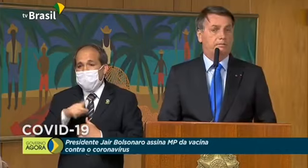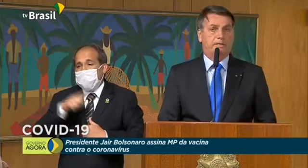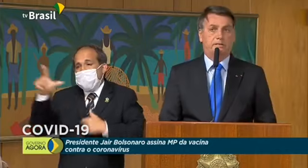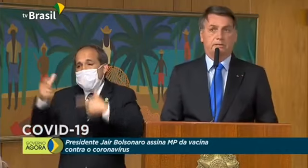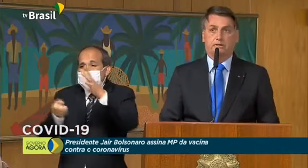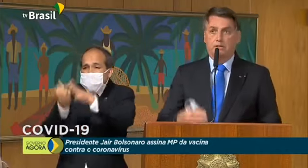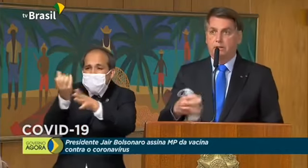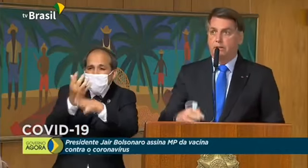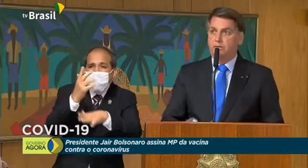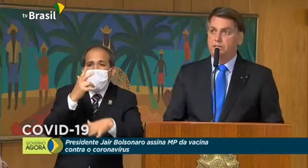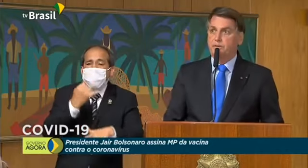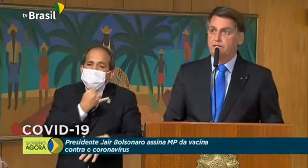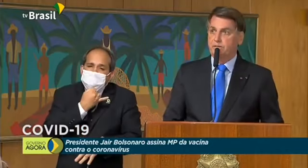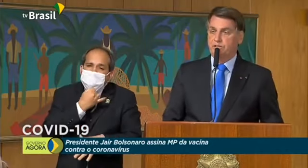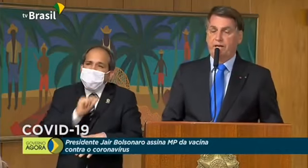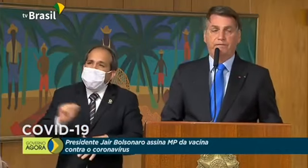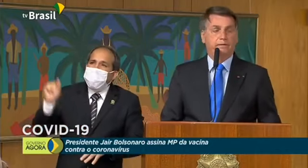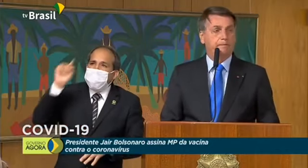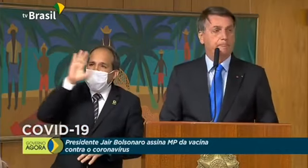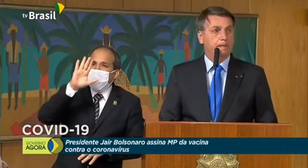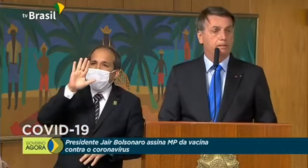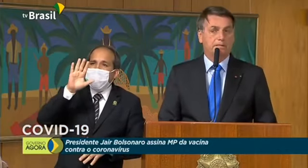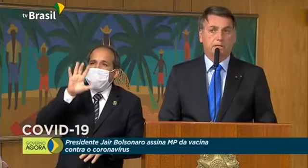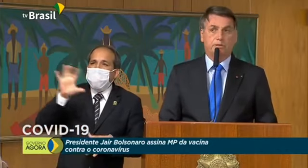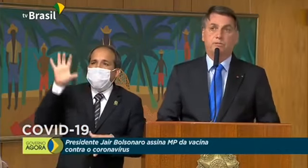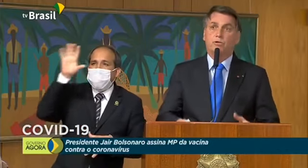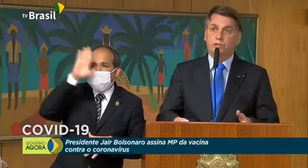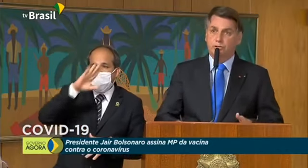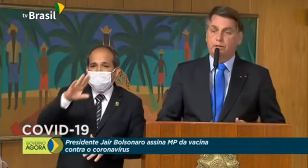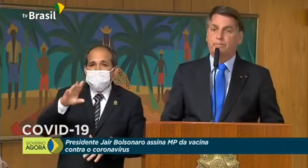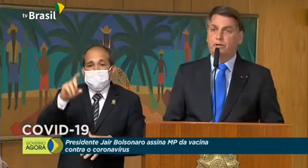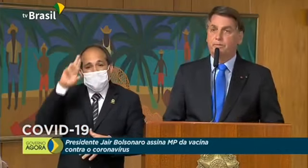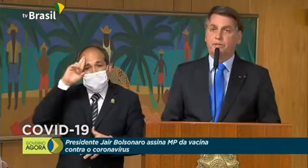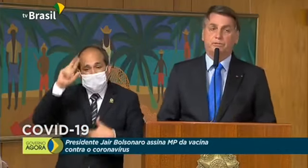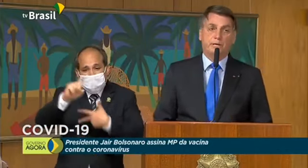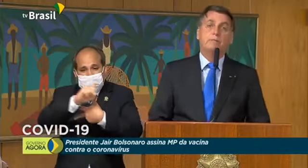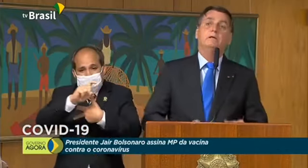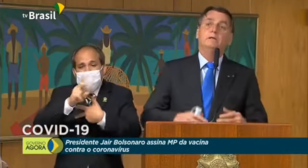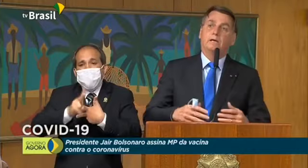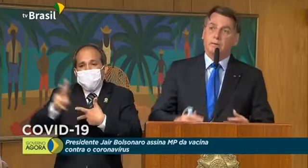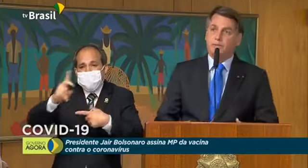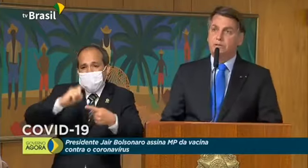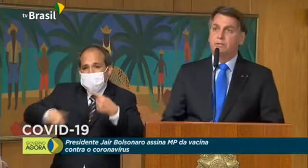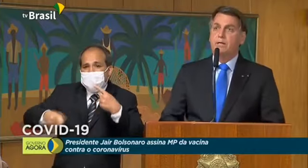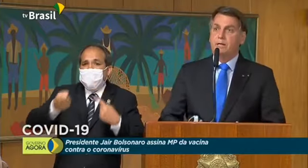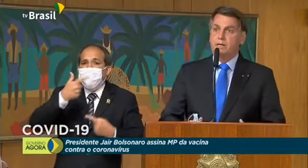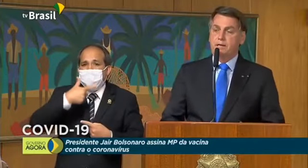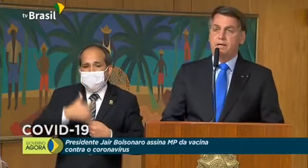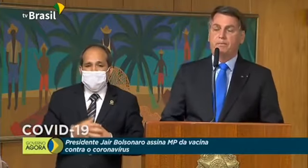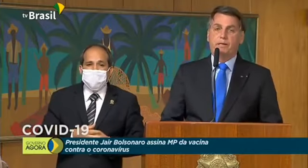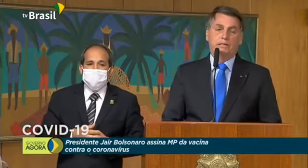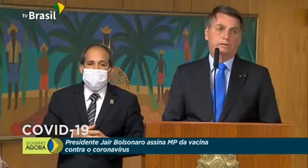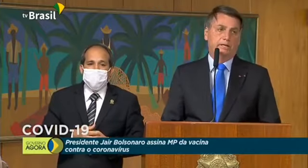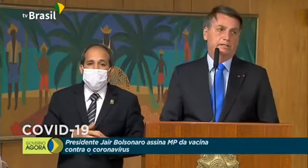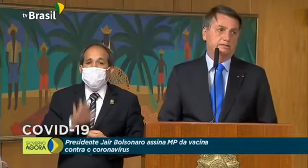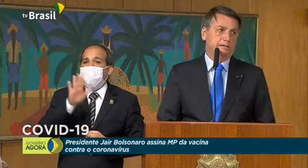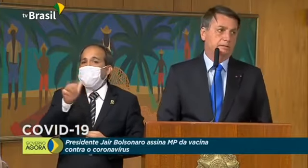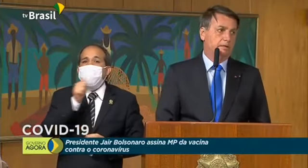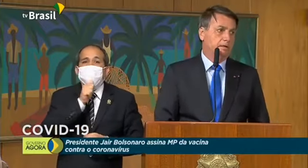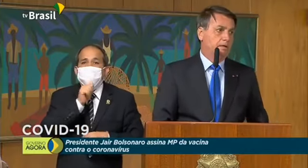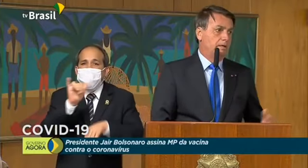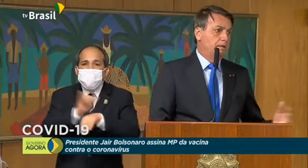locais do Brasil, o respectivo chefe do executivo, continua proibindo isso. Repito, sem apresentar